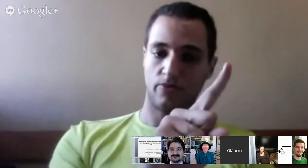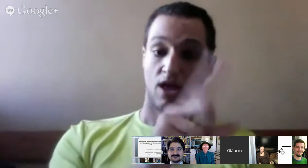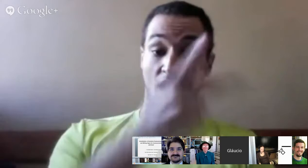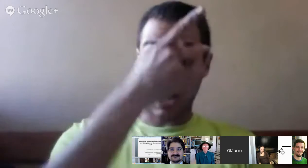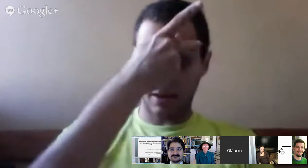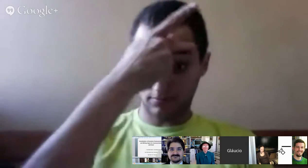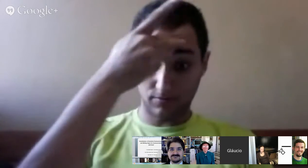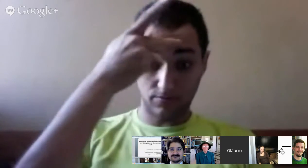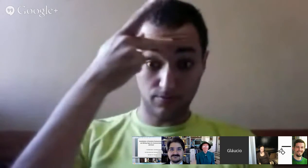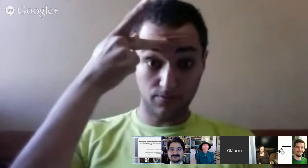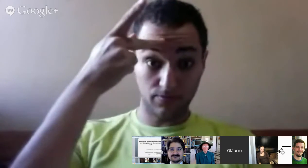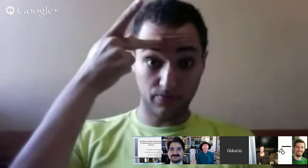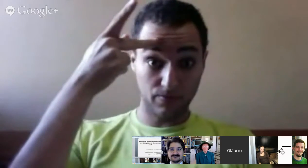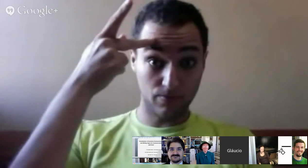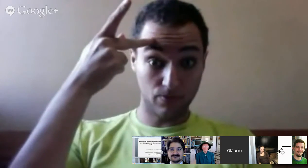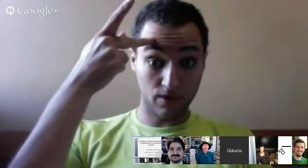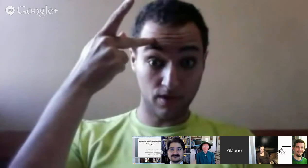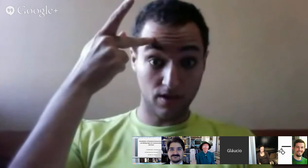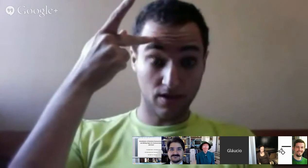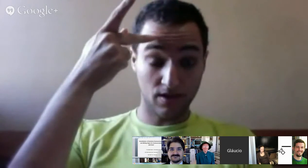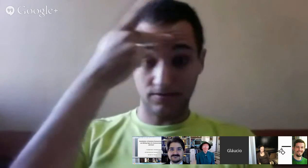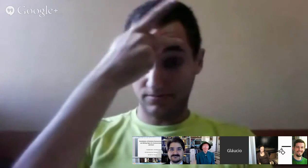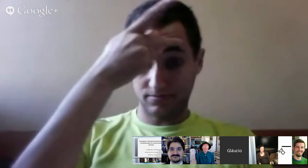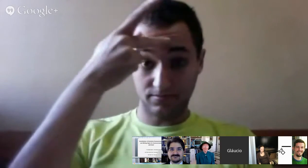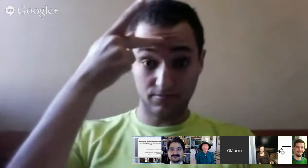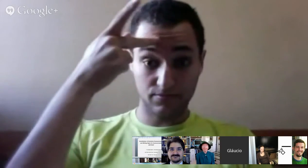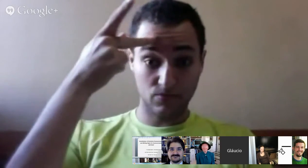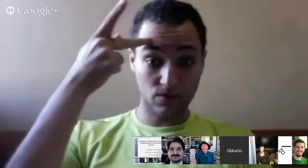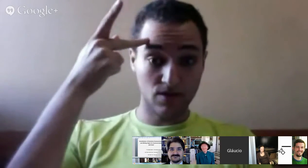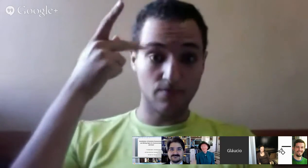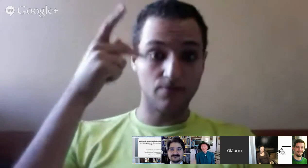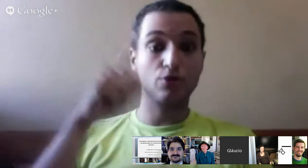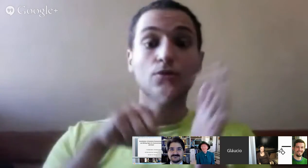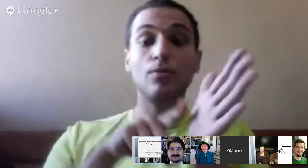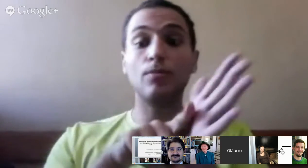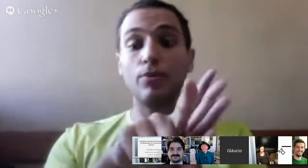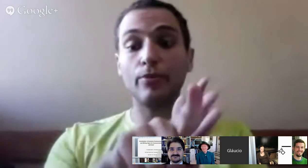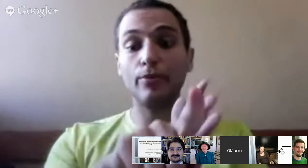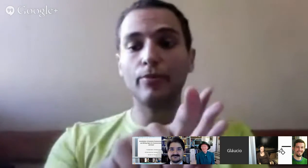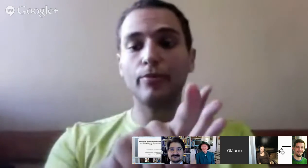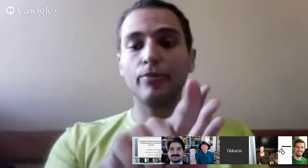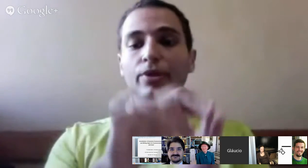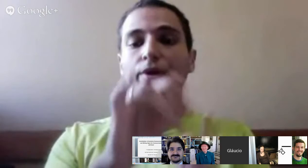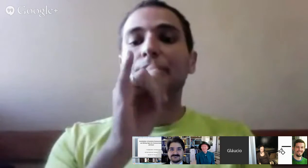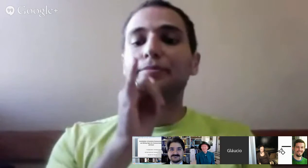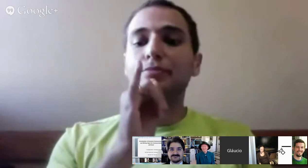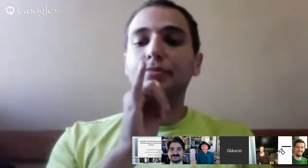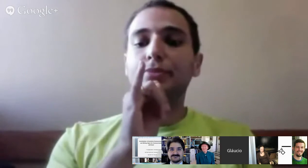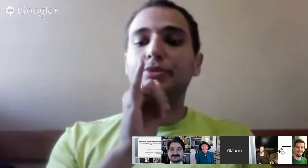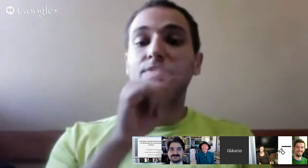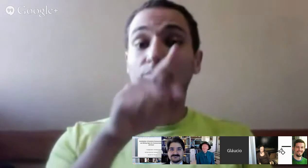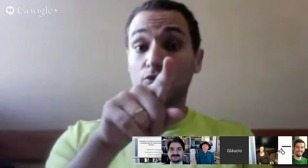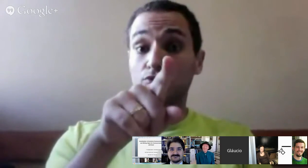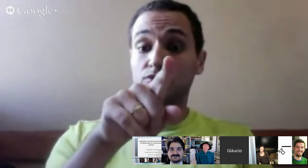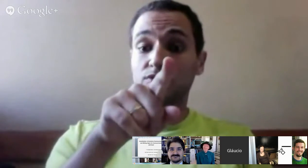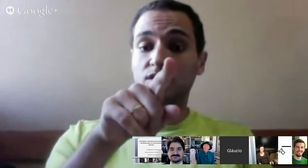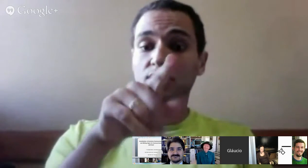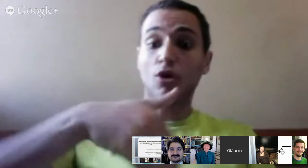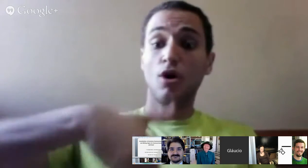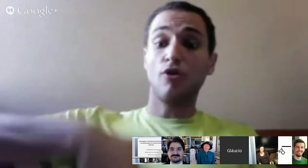os desejos do paciente, o que ele queria, como estava se sentindo. por exemplo, se o